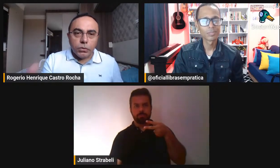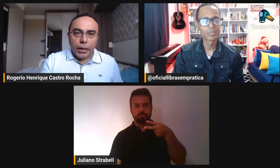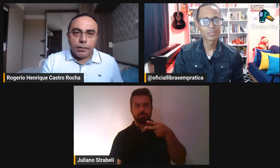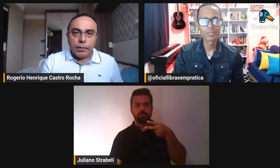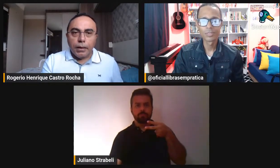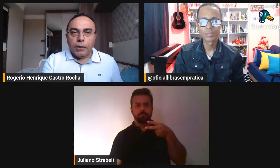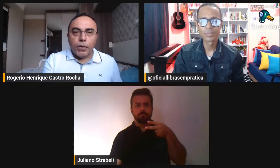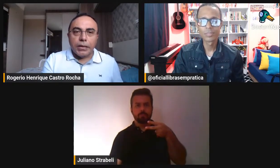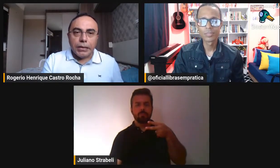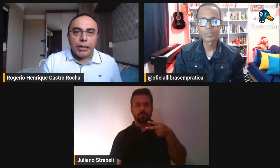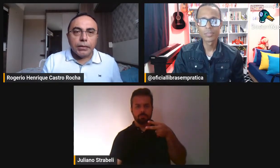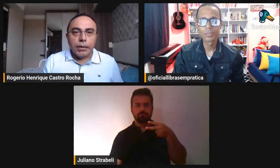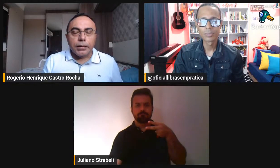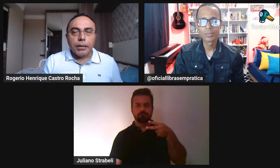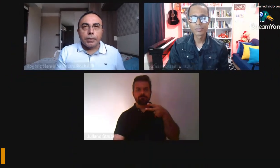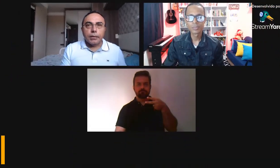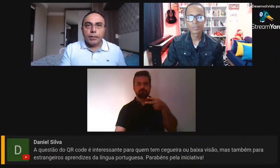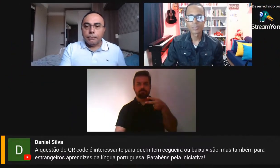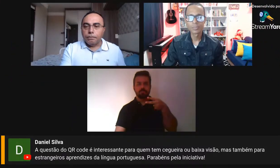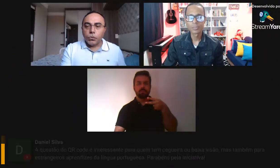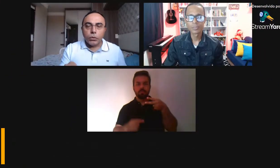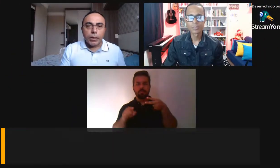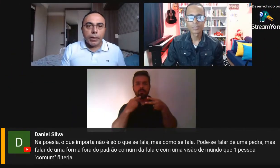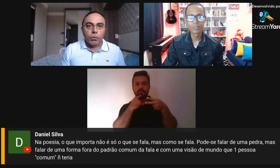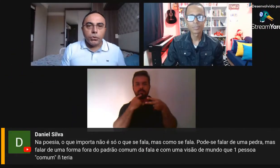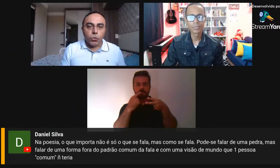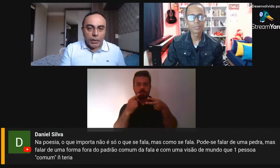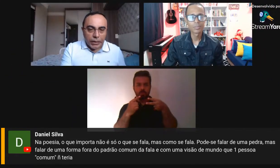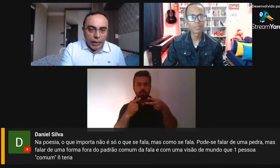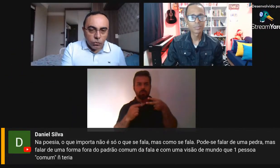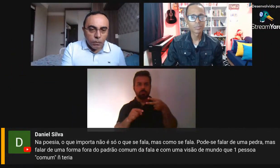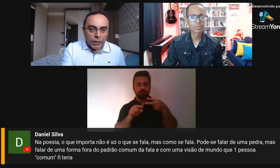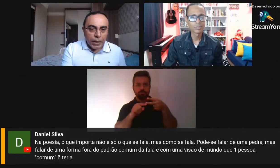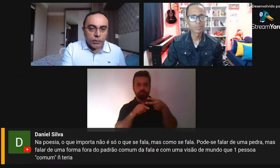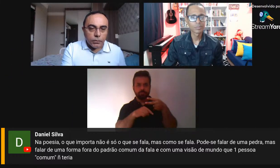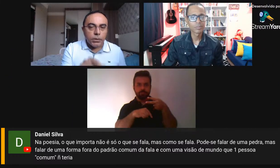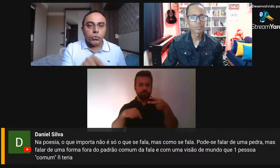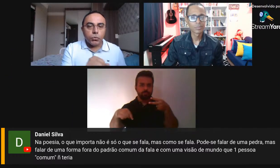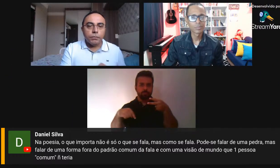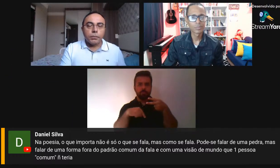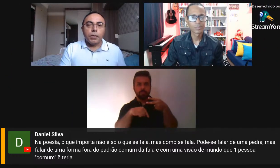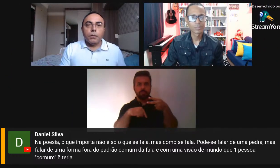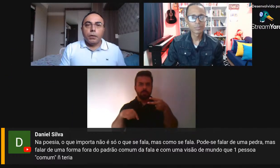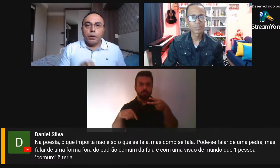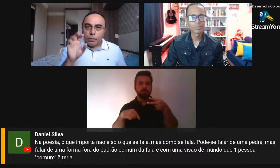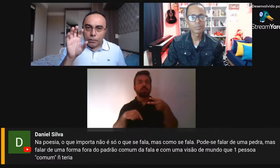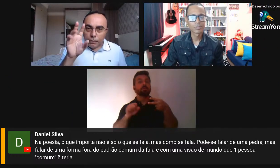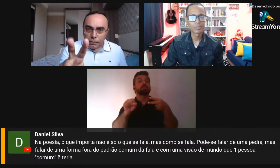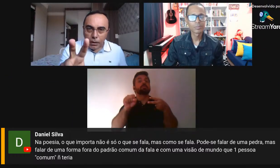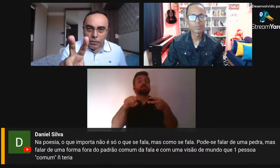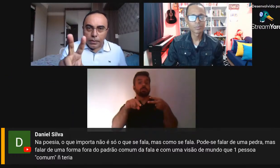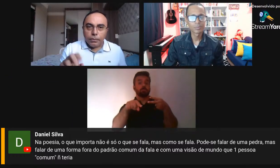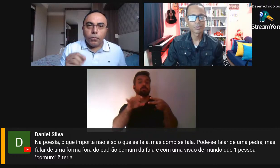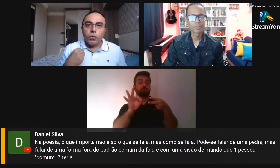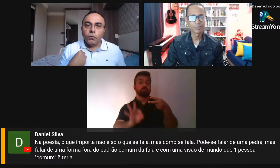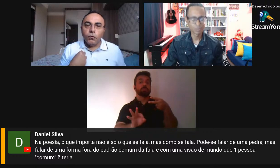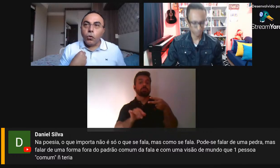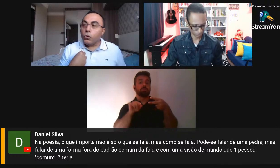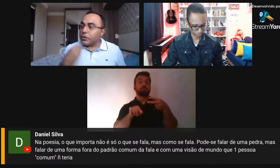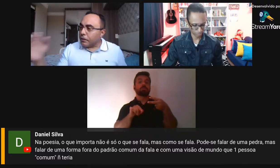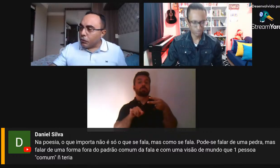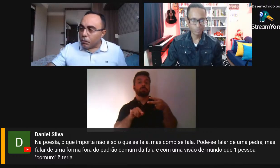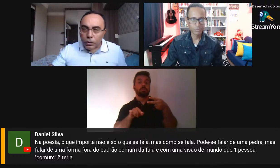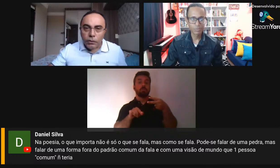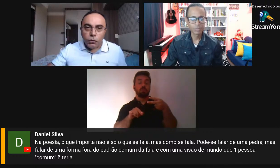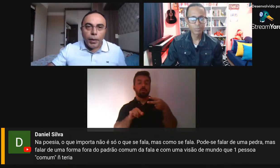dentro dentro da fala dele, do que ele acabou de comentar, comentário, isso. Então, aí, quando eu